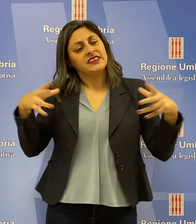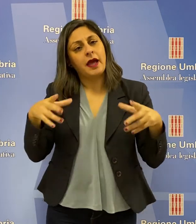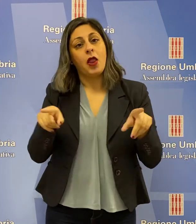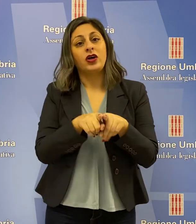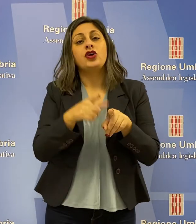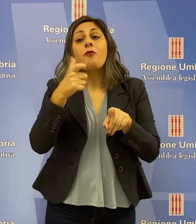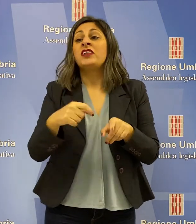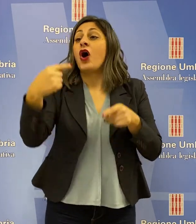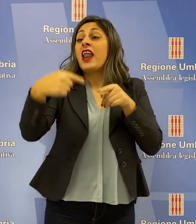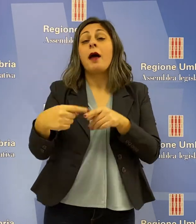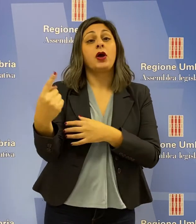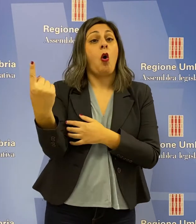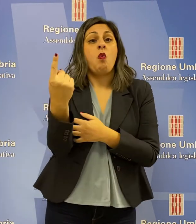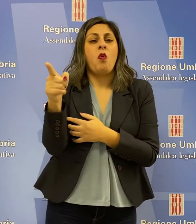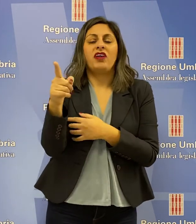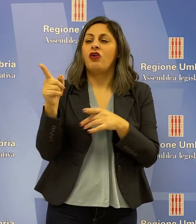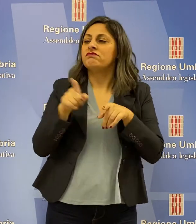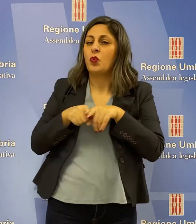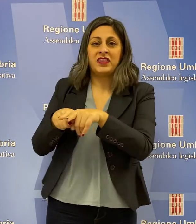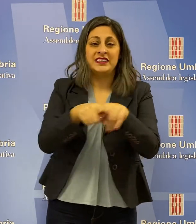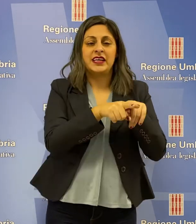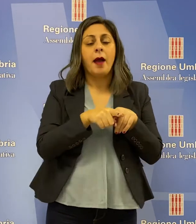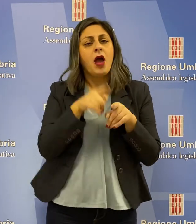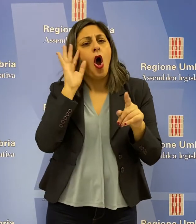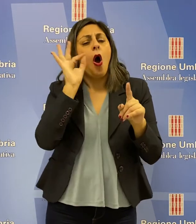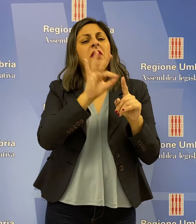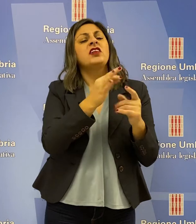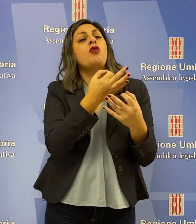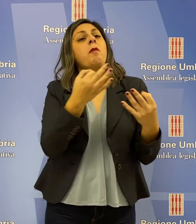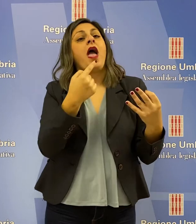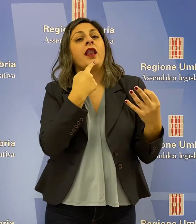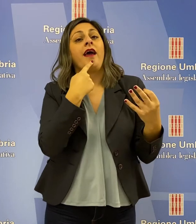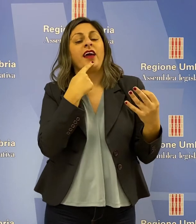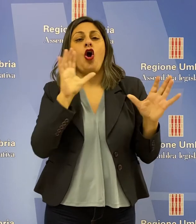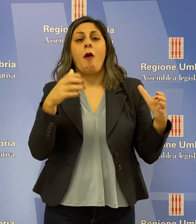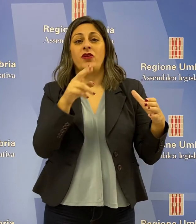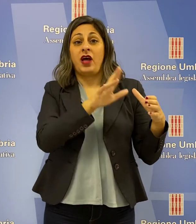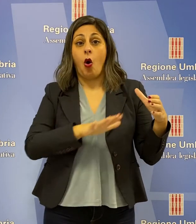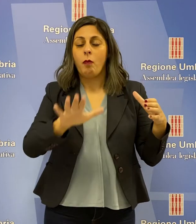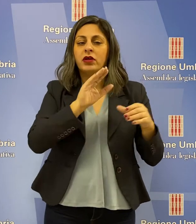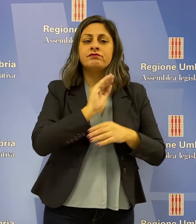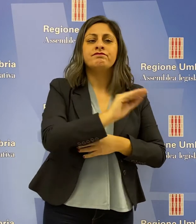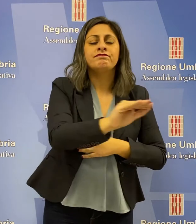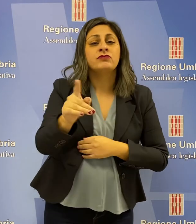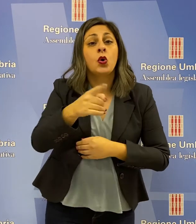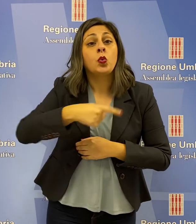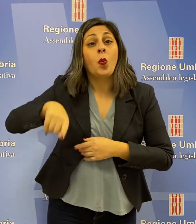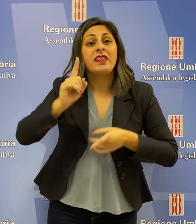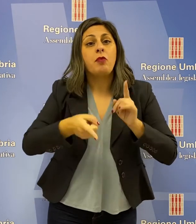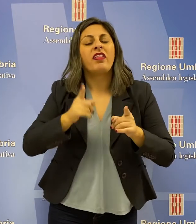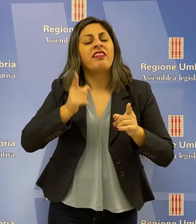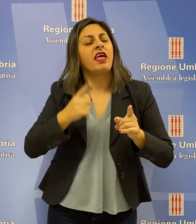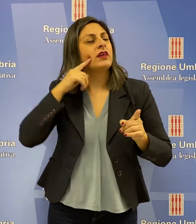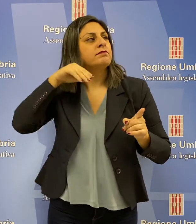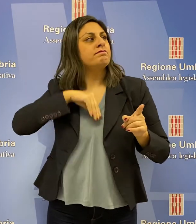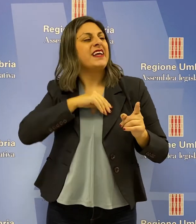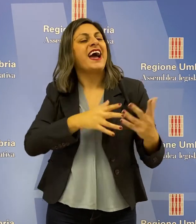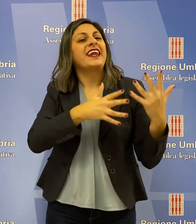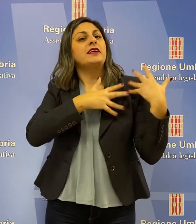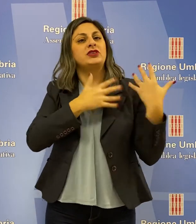comune nell'esclusivo interesse di tutta la comunità umbra, richiamando tutte le forze politiche ad un univoco senso di responsabilità, aprendo un